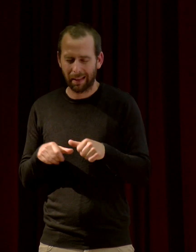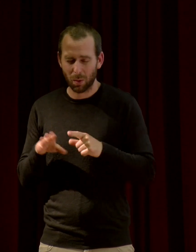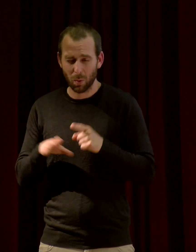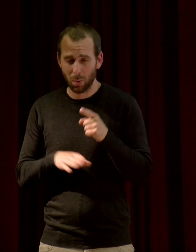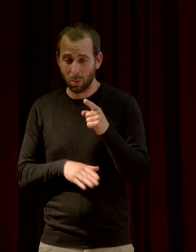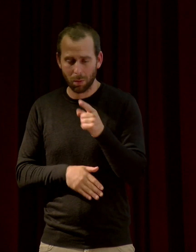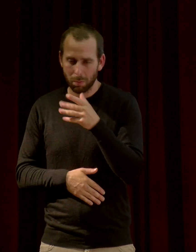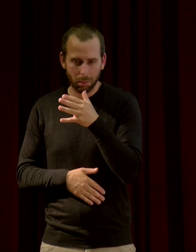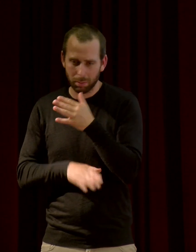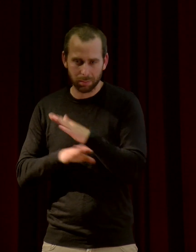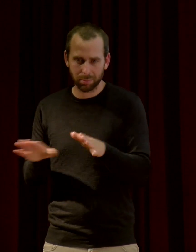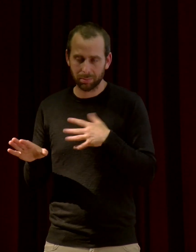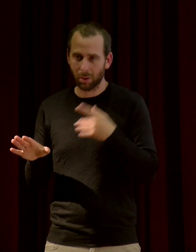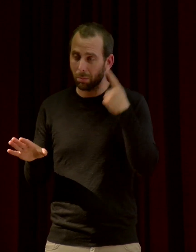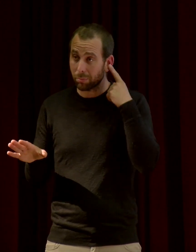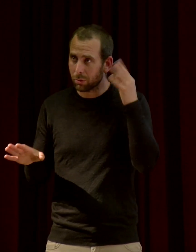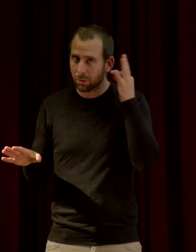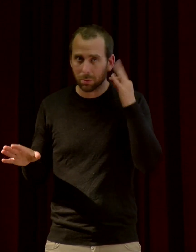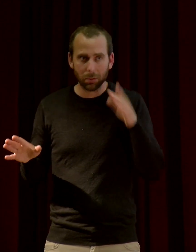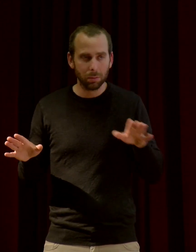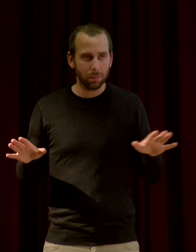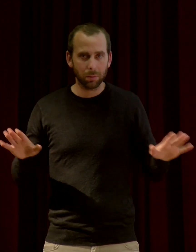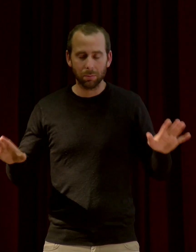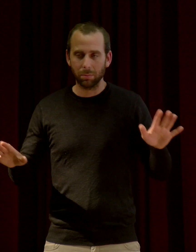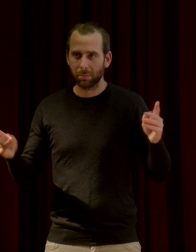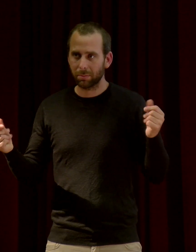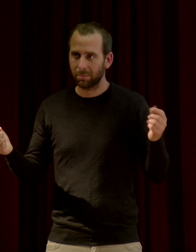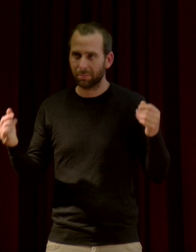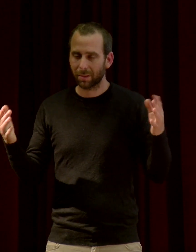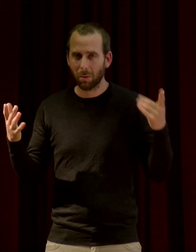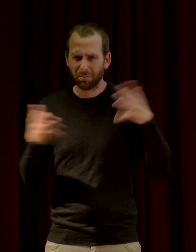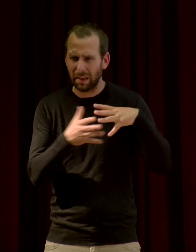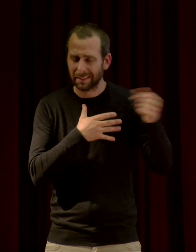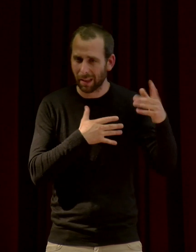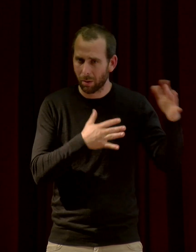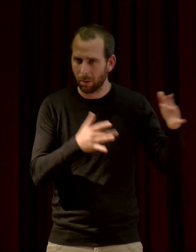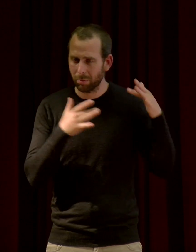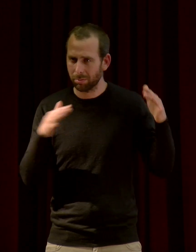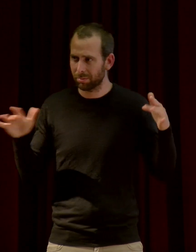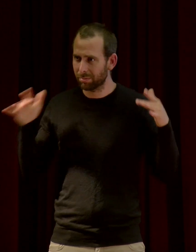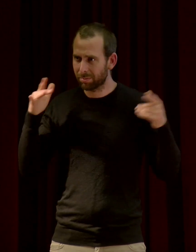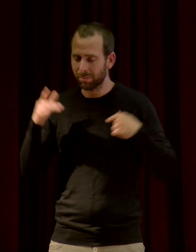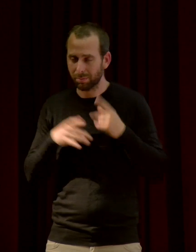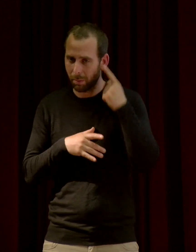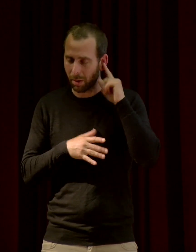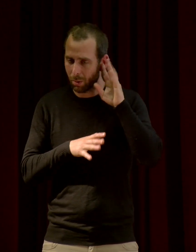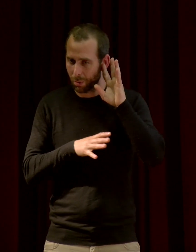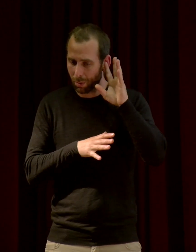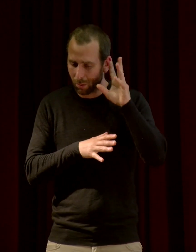'il n a plus aucun repère sonore. Il n'y plus de stimuli extérieurs et vous finissez par entendre votre cœur.